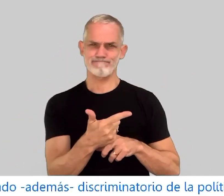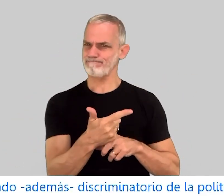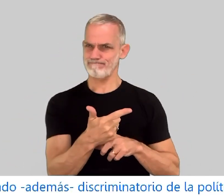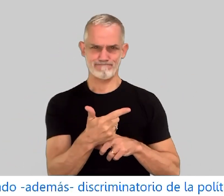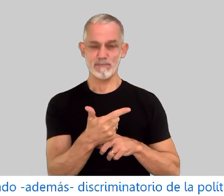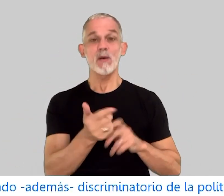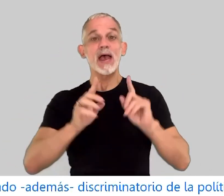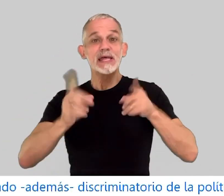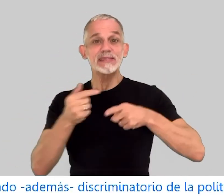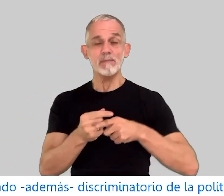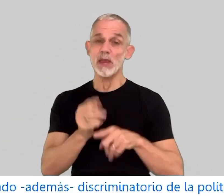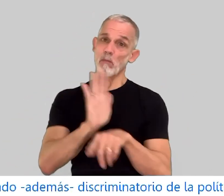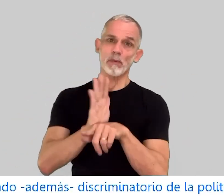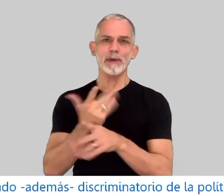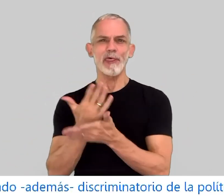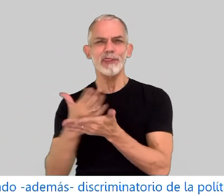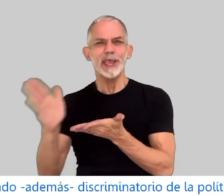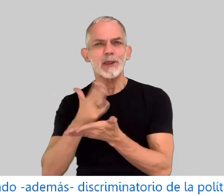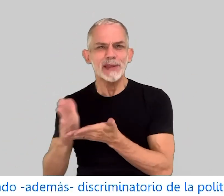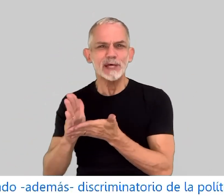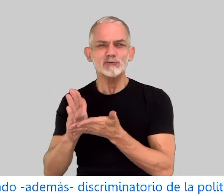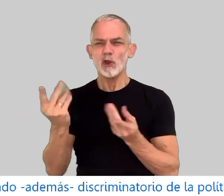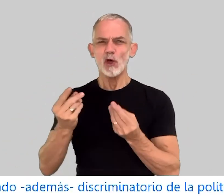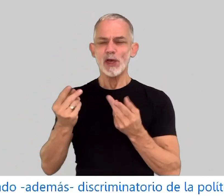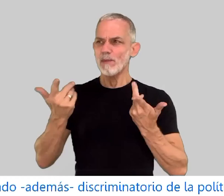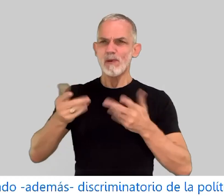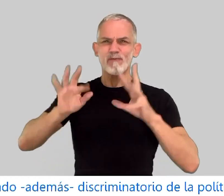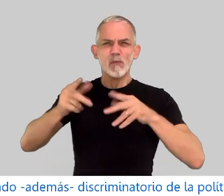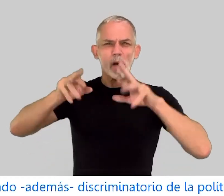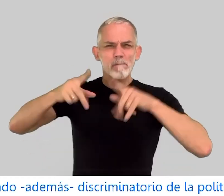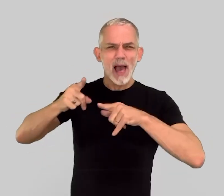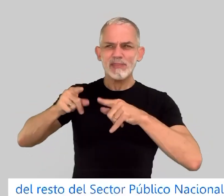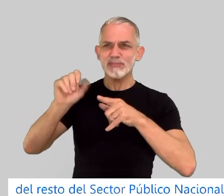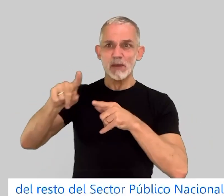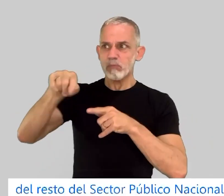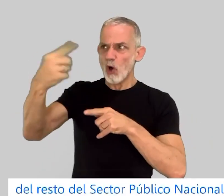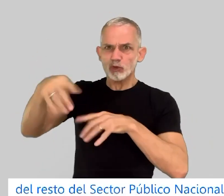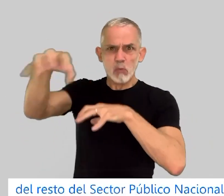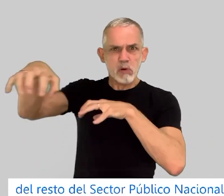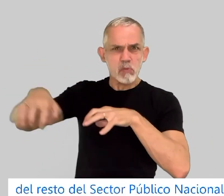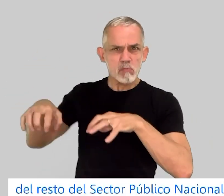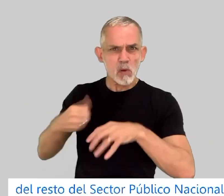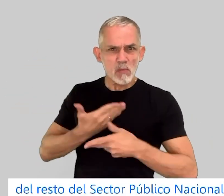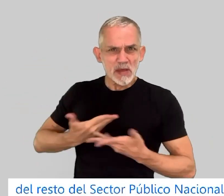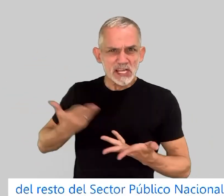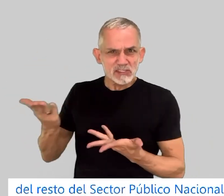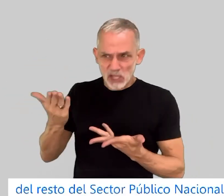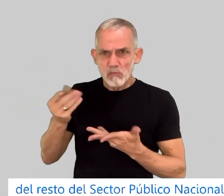además discriminatorio de la política salarial del resto del sector público nacional.